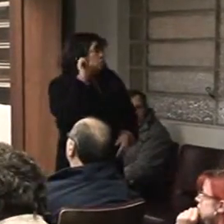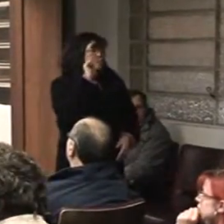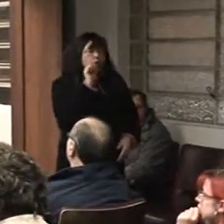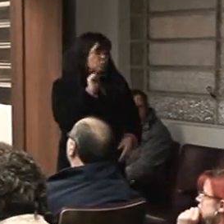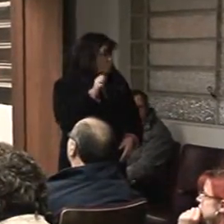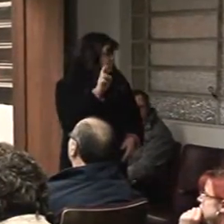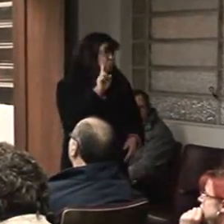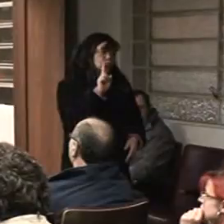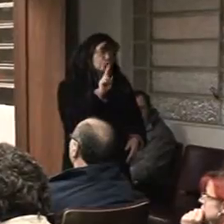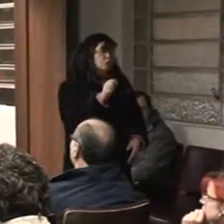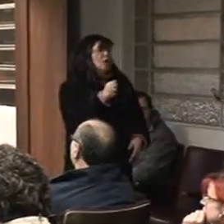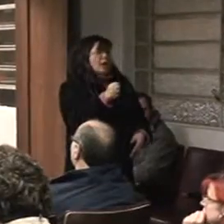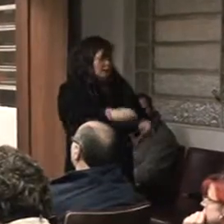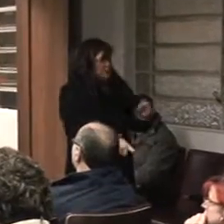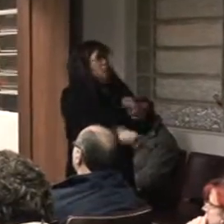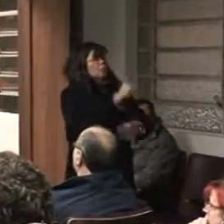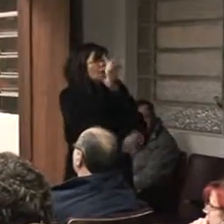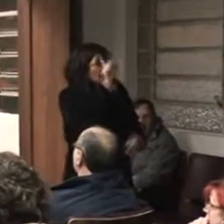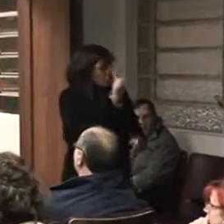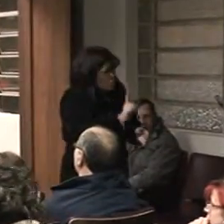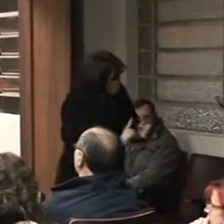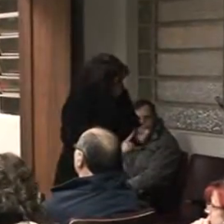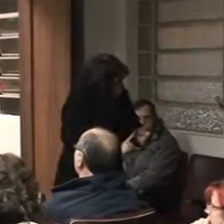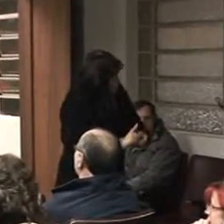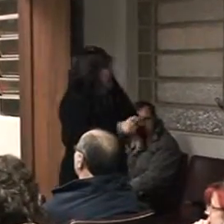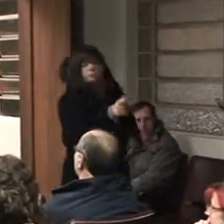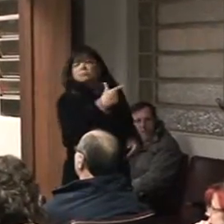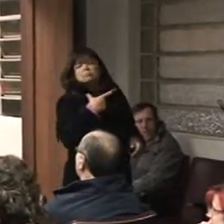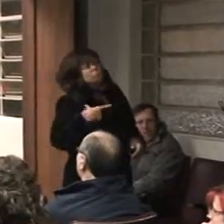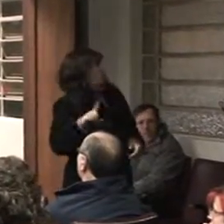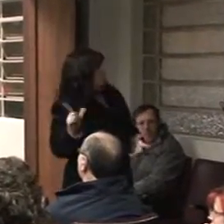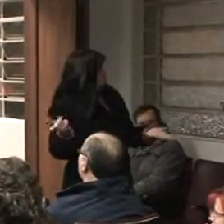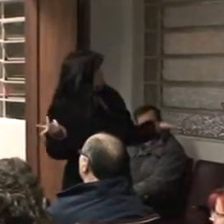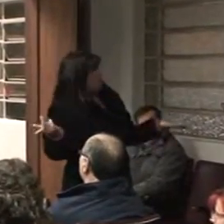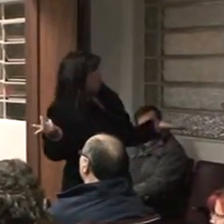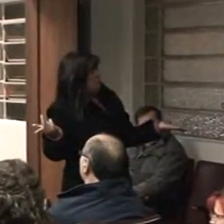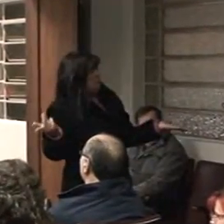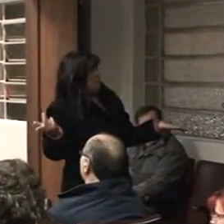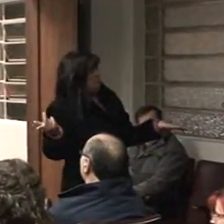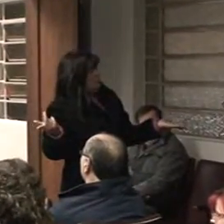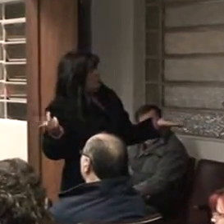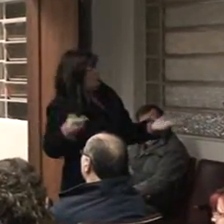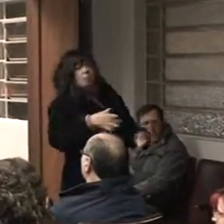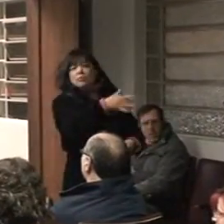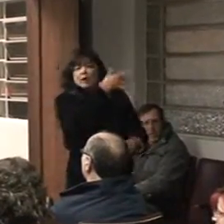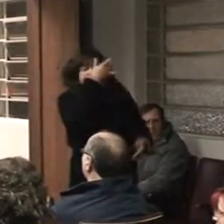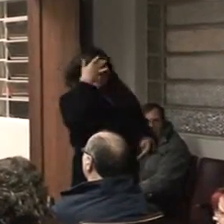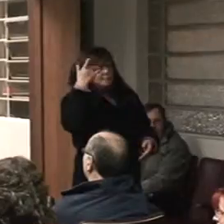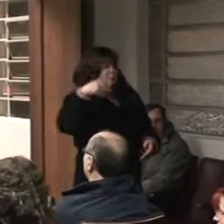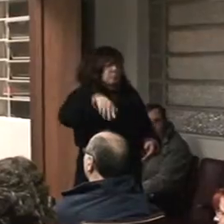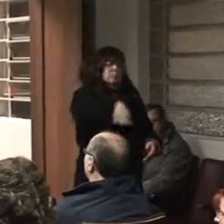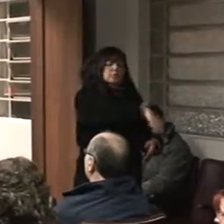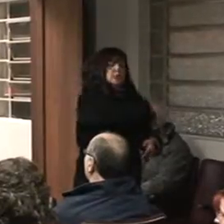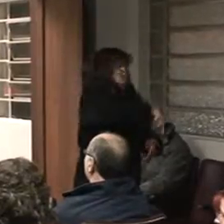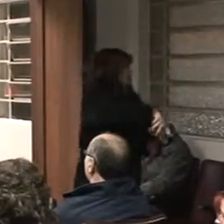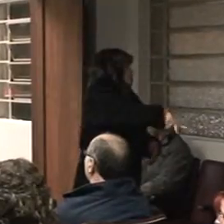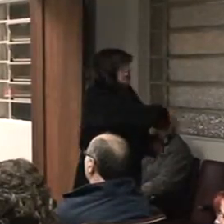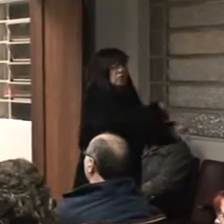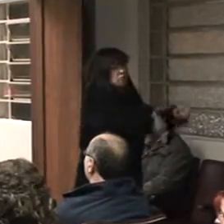alguém ou não inscrito, tem que ter, é um órgão público, é um local público que pessoas estão vendo, então nós temos que ter